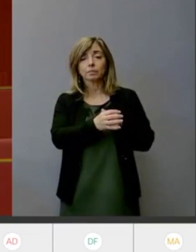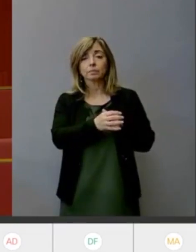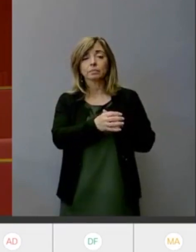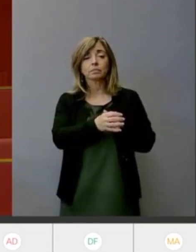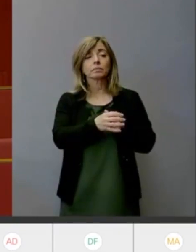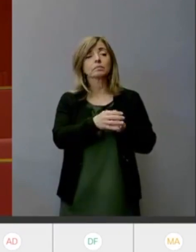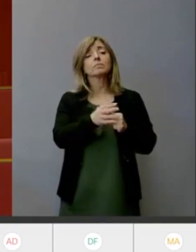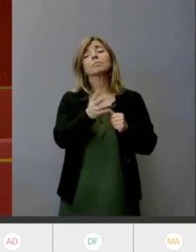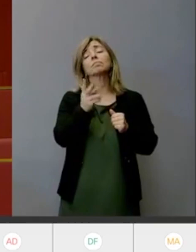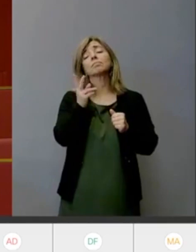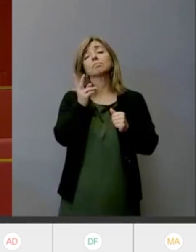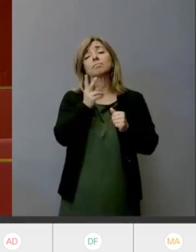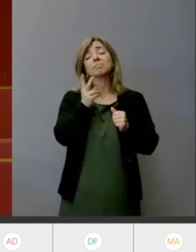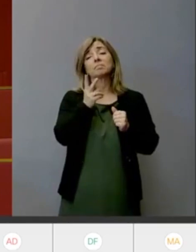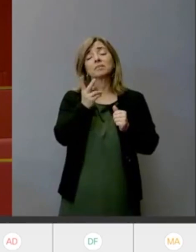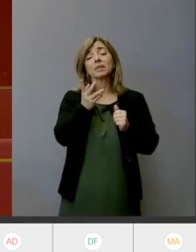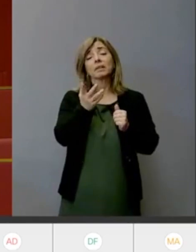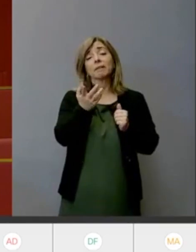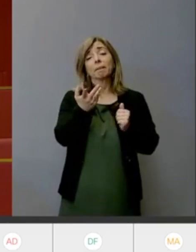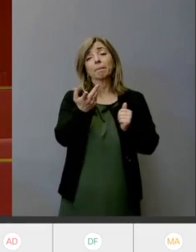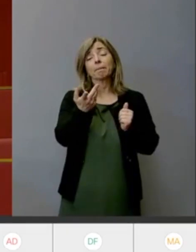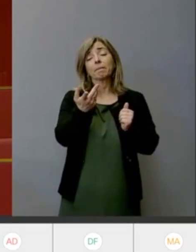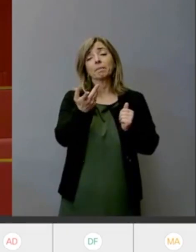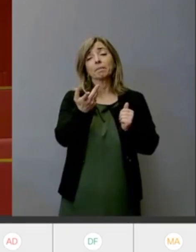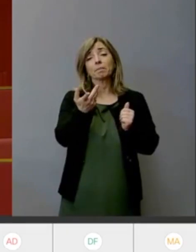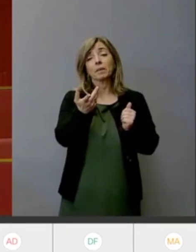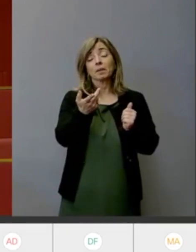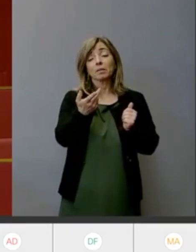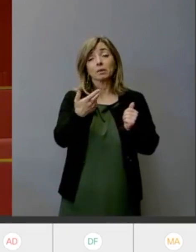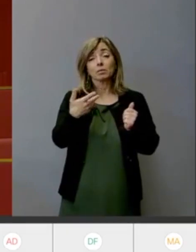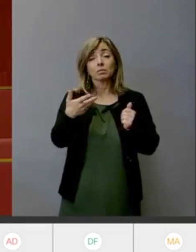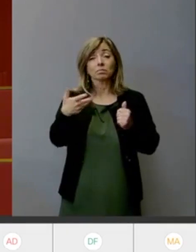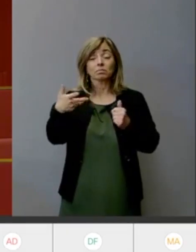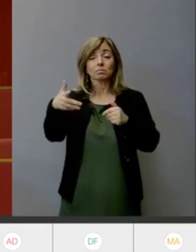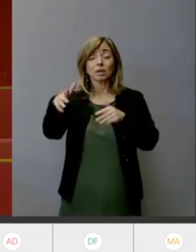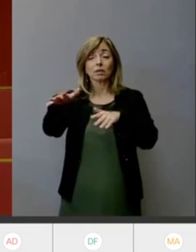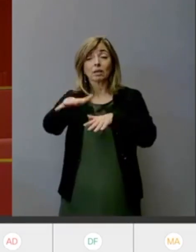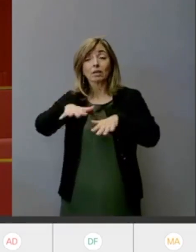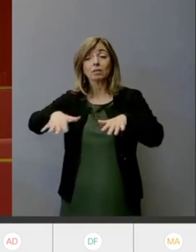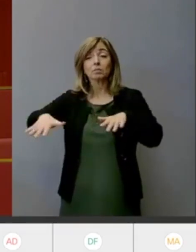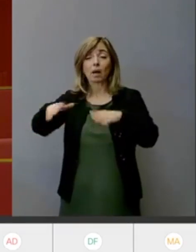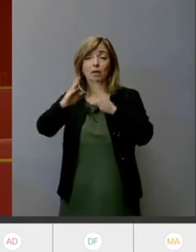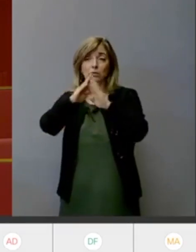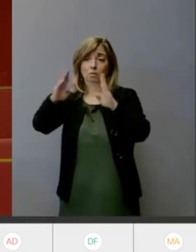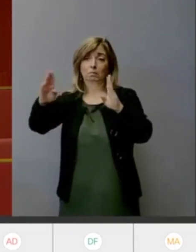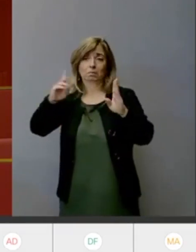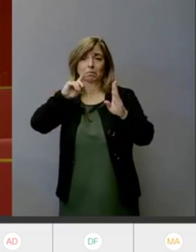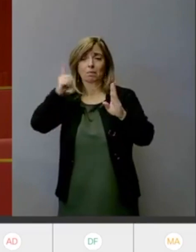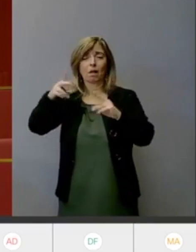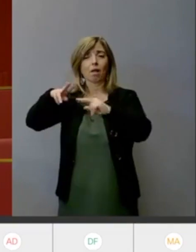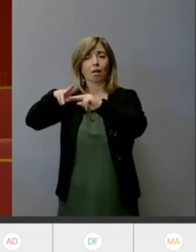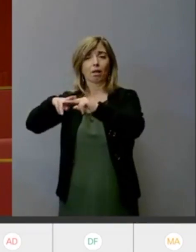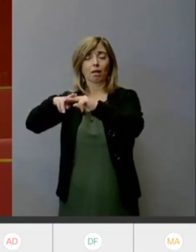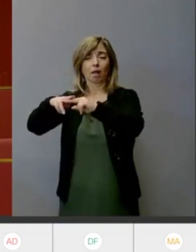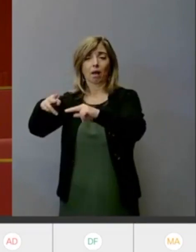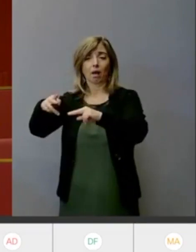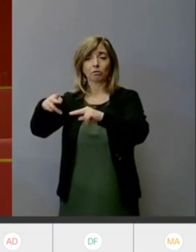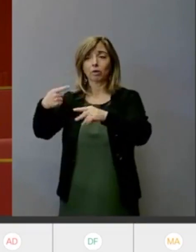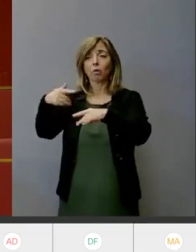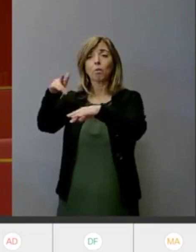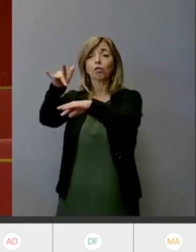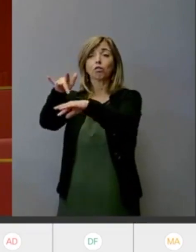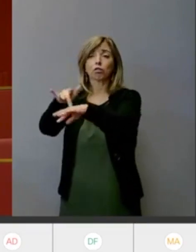parte del dell'amministrazione io credo che eh vuol dire toccare degli spazi della